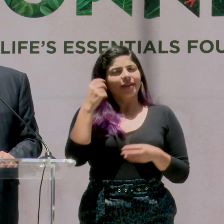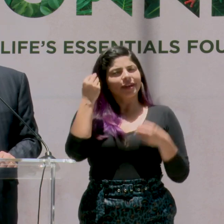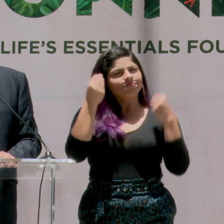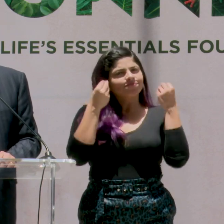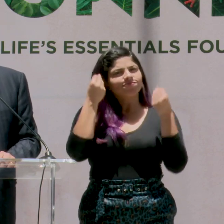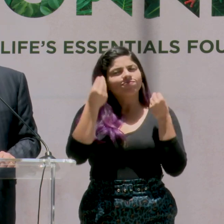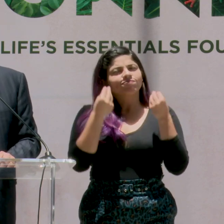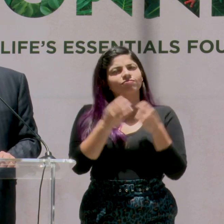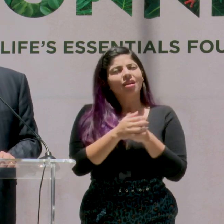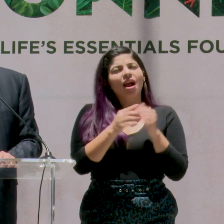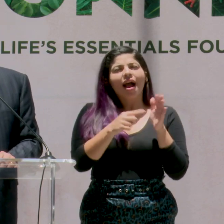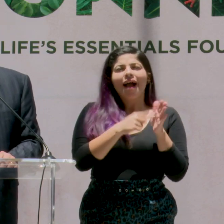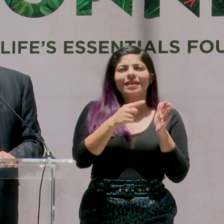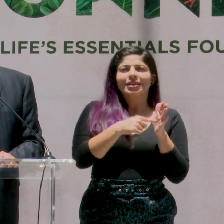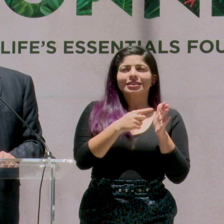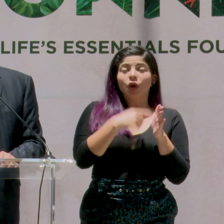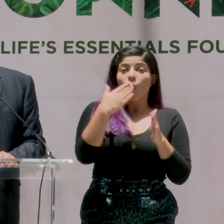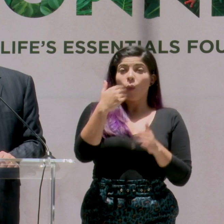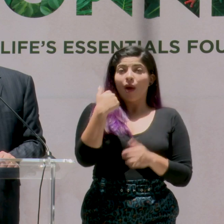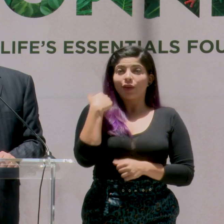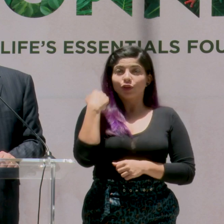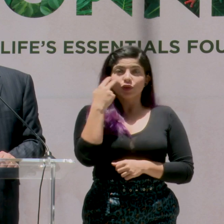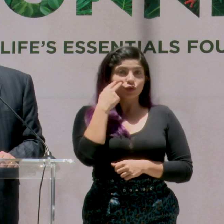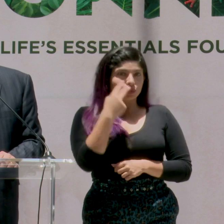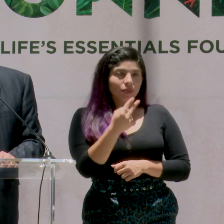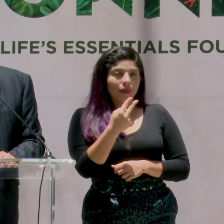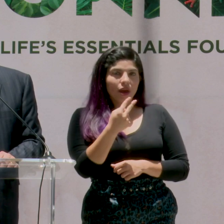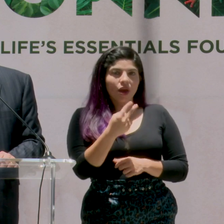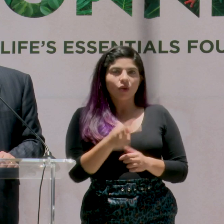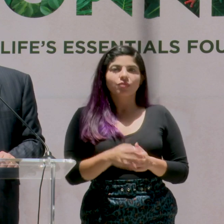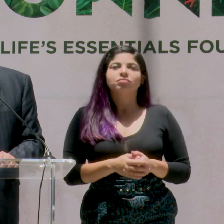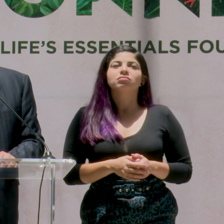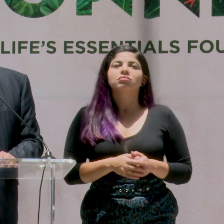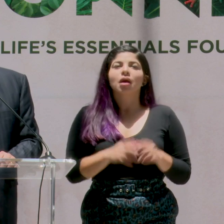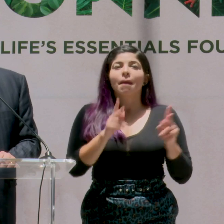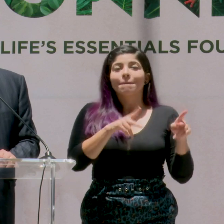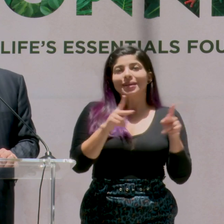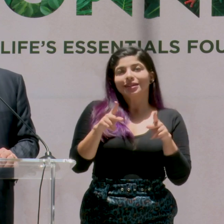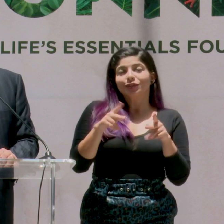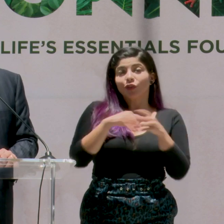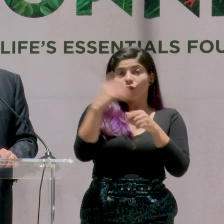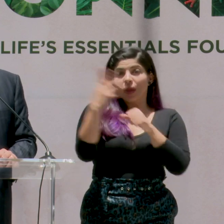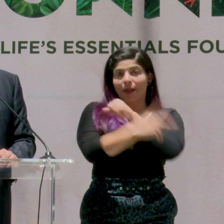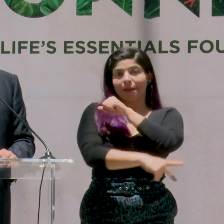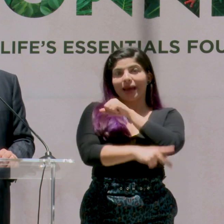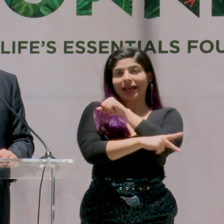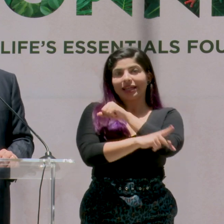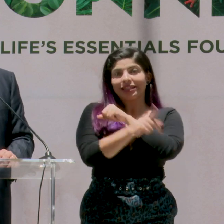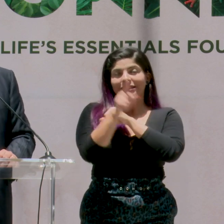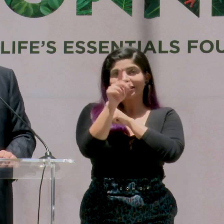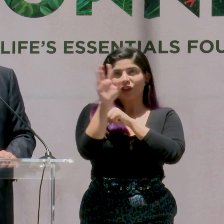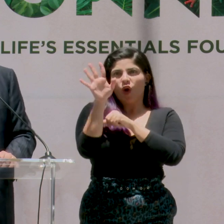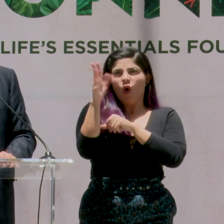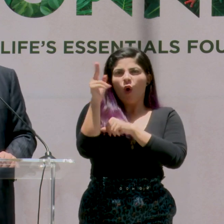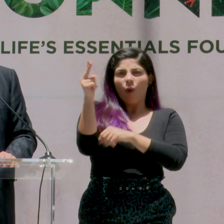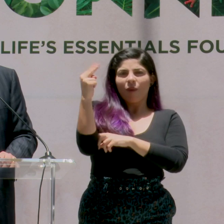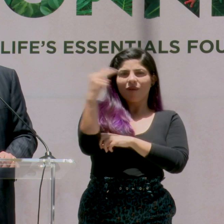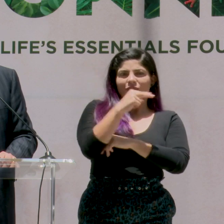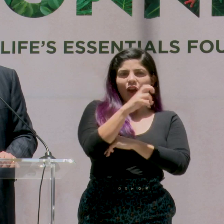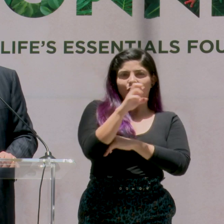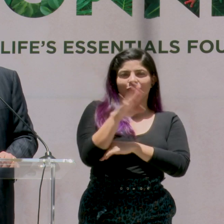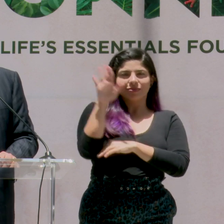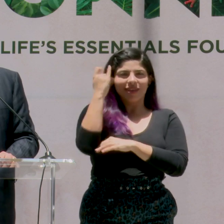Hay veces que yo cuando veo a las personas de afuera como ven a Costa Rica